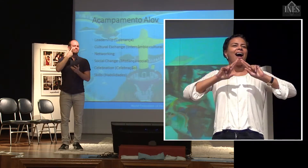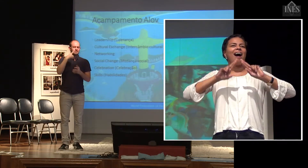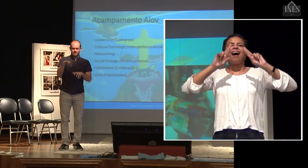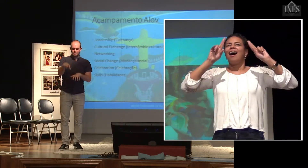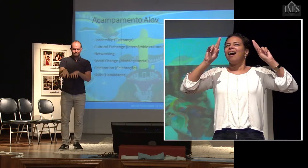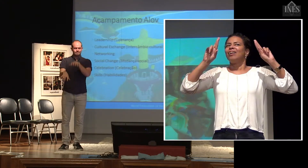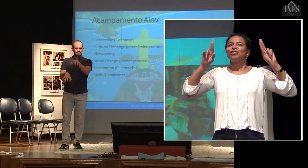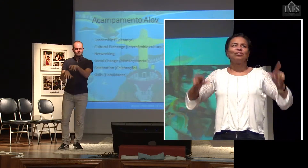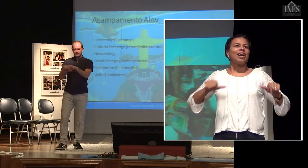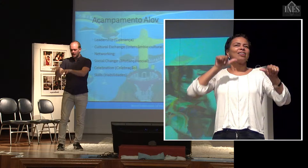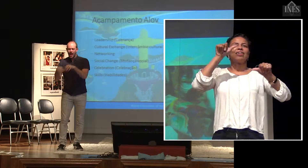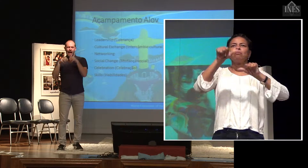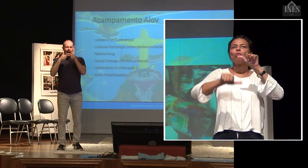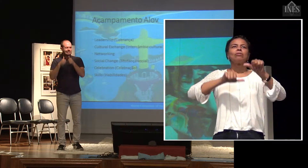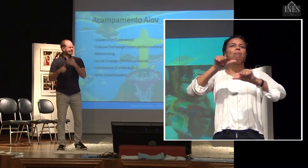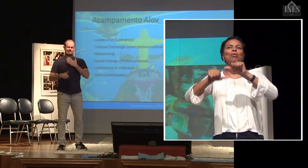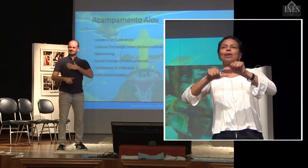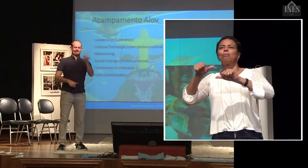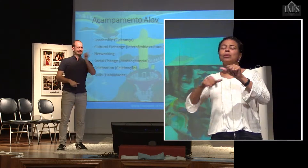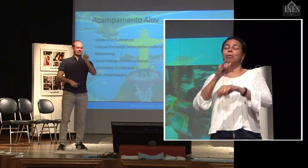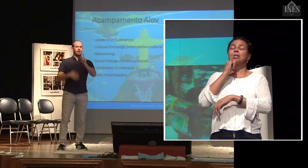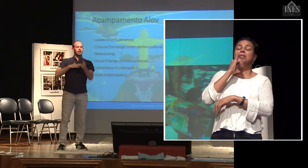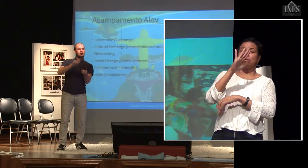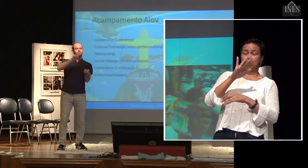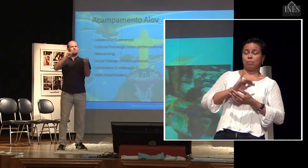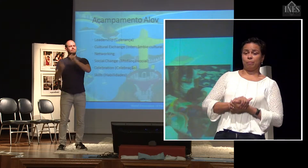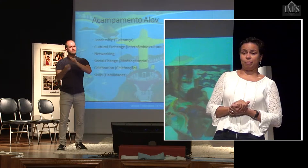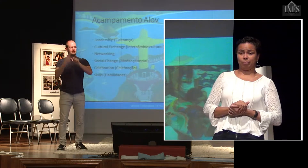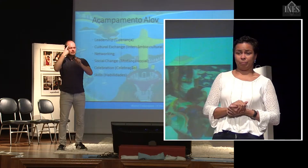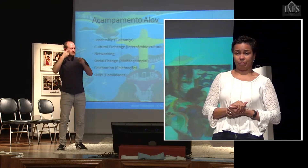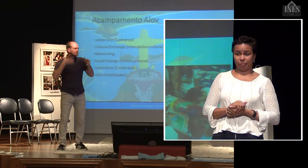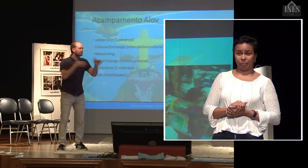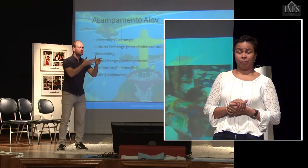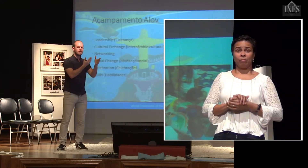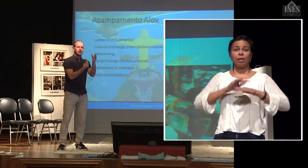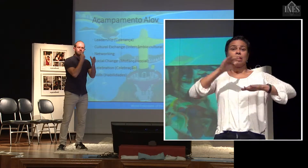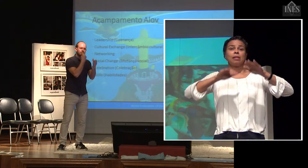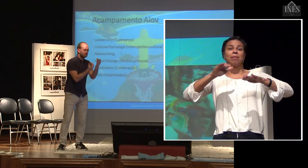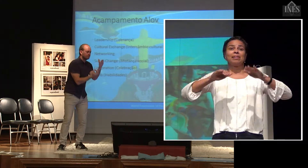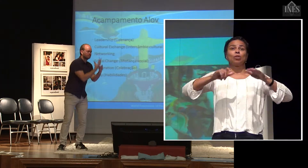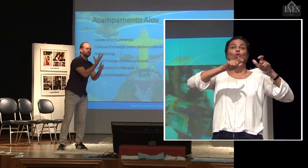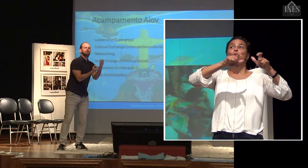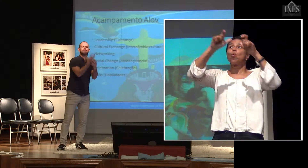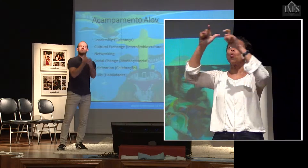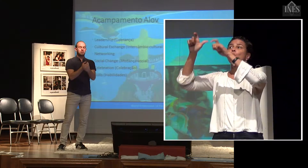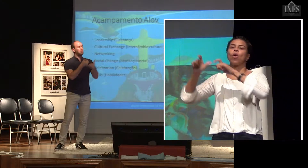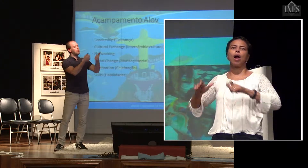porque a gente vê que, em muitos lugares do mundo, as pessoas têm culturas diferentes. Então, gente